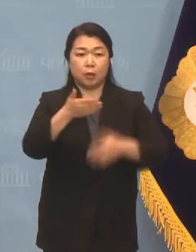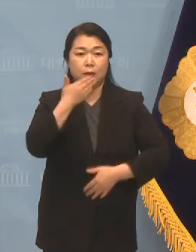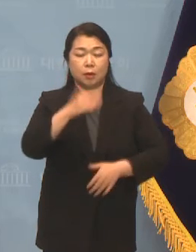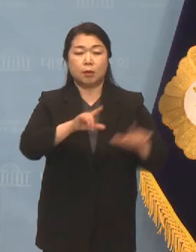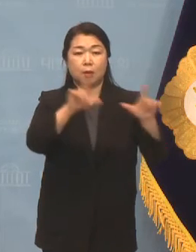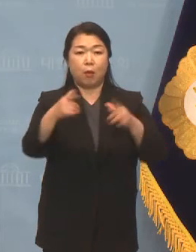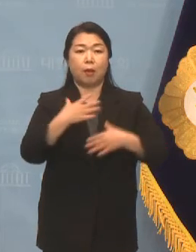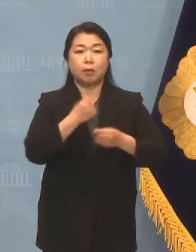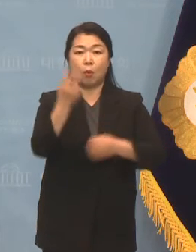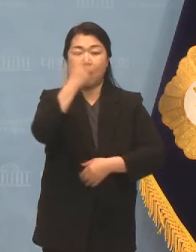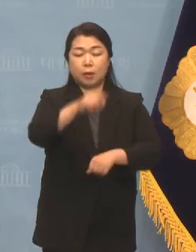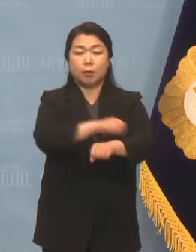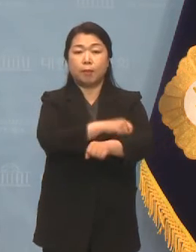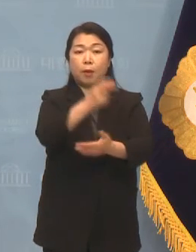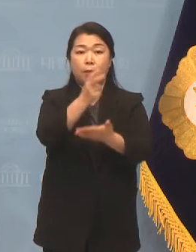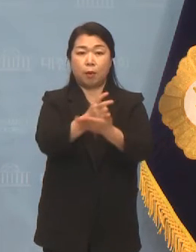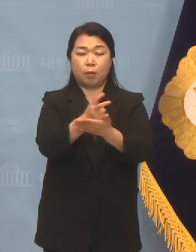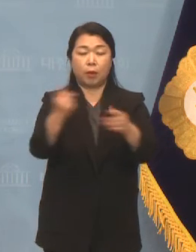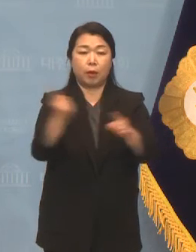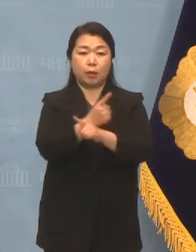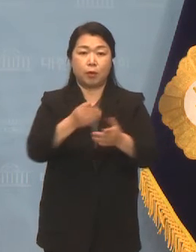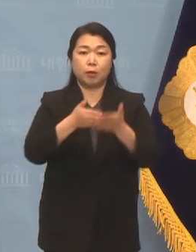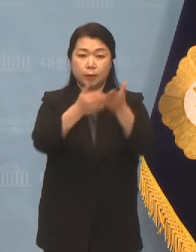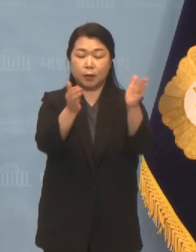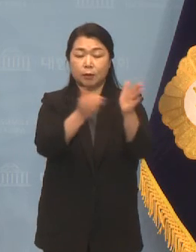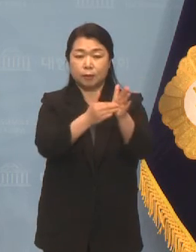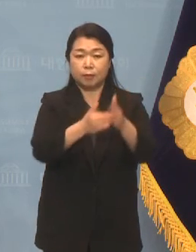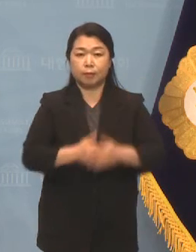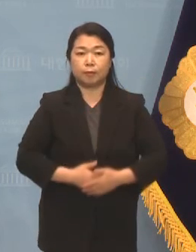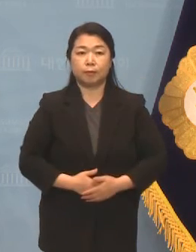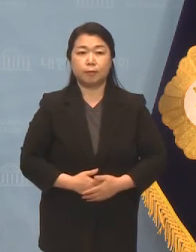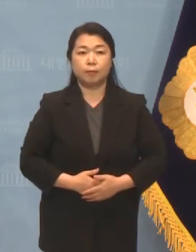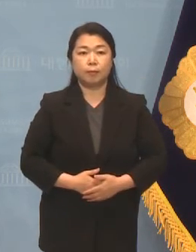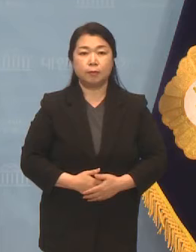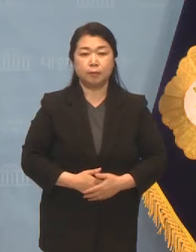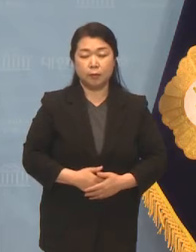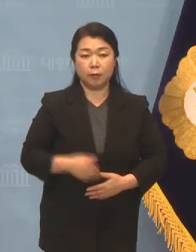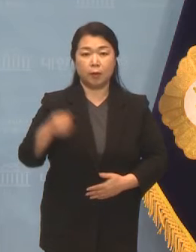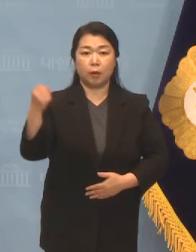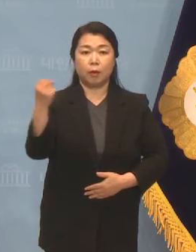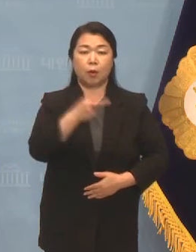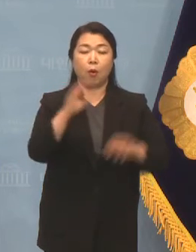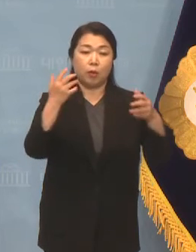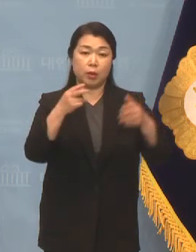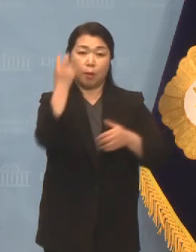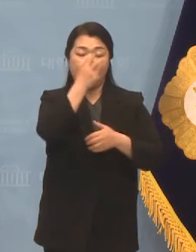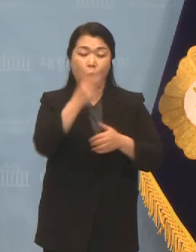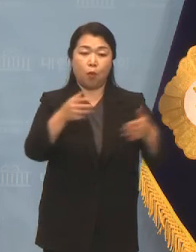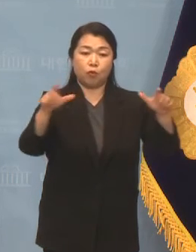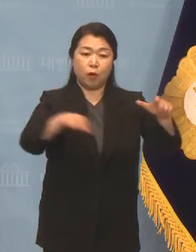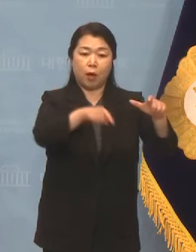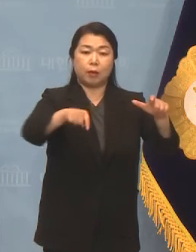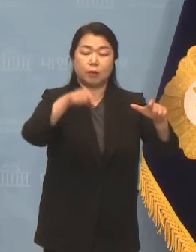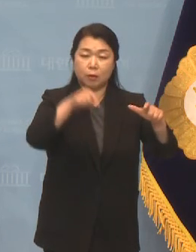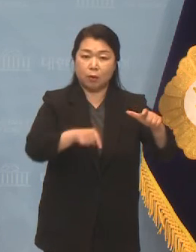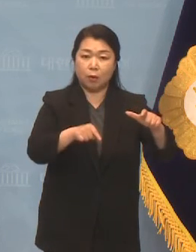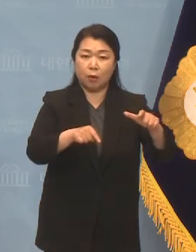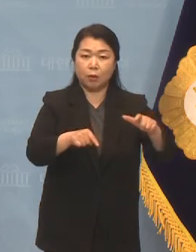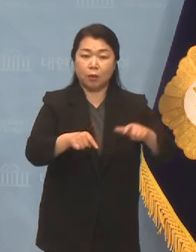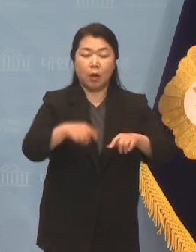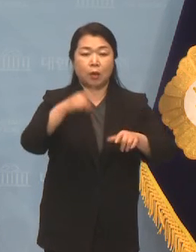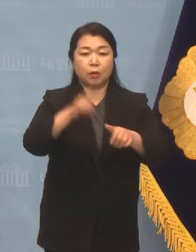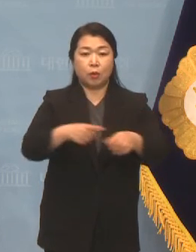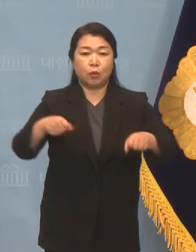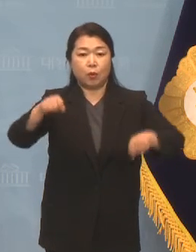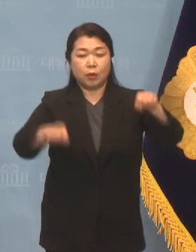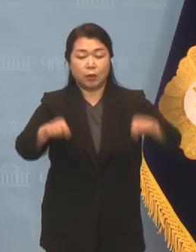식생활안전관리특별법 개정안이 접수되었습니다. 그리고 어린이 보호구역 내에서 전동,